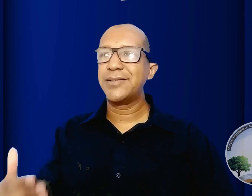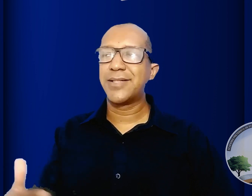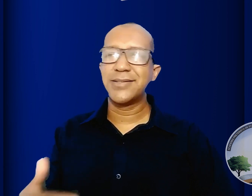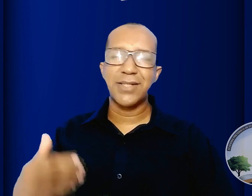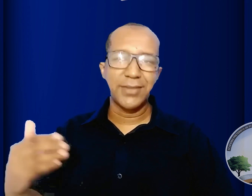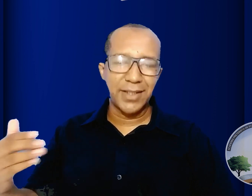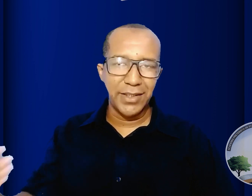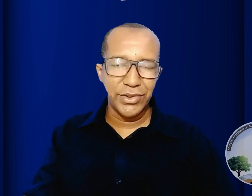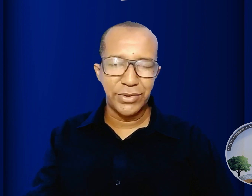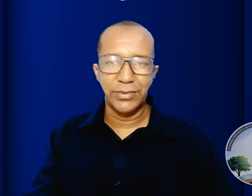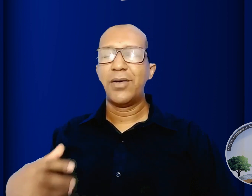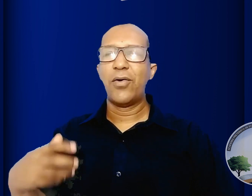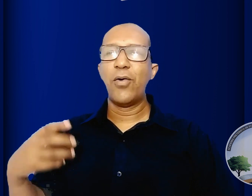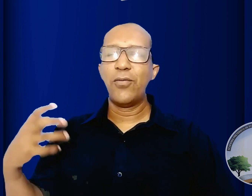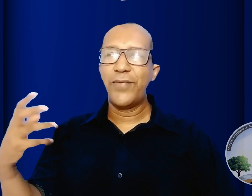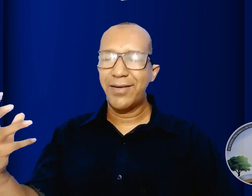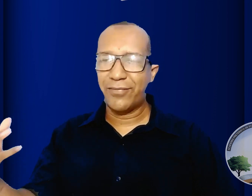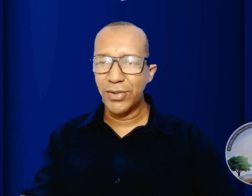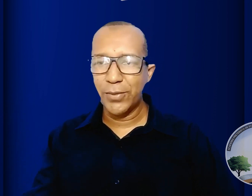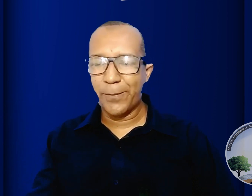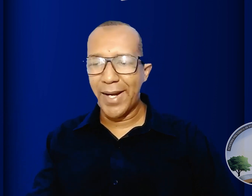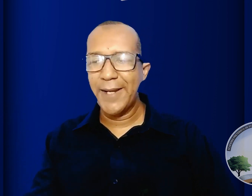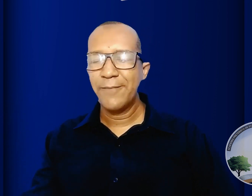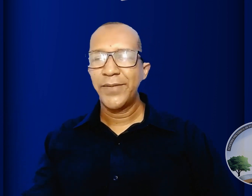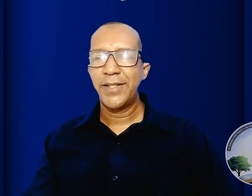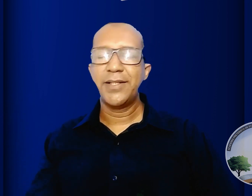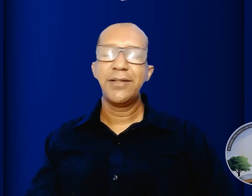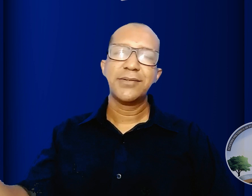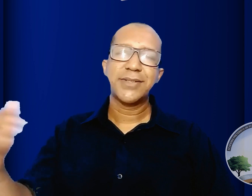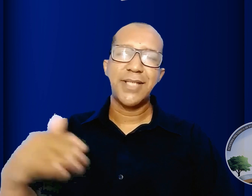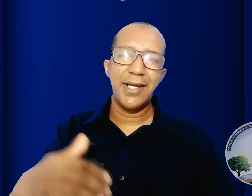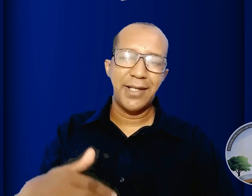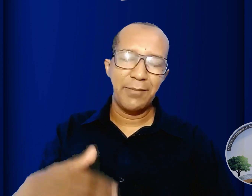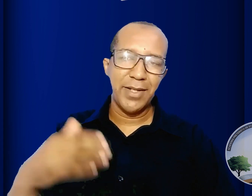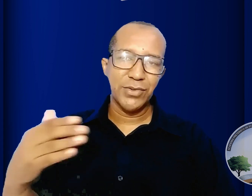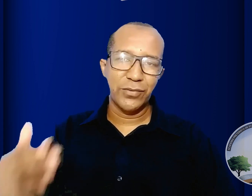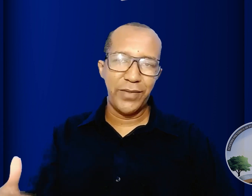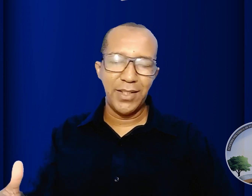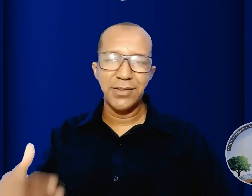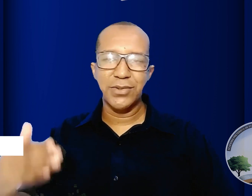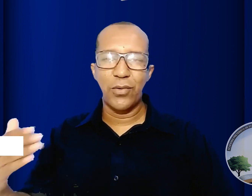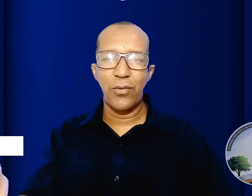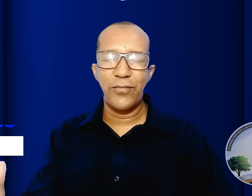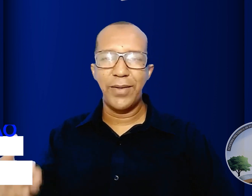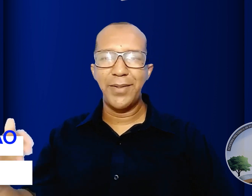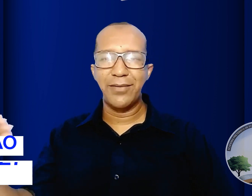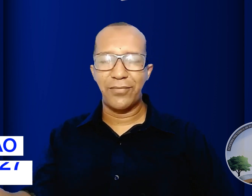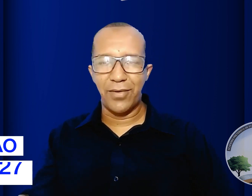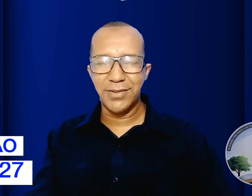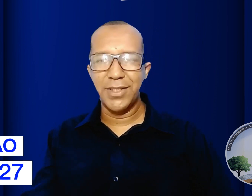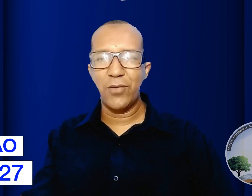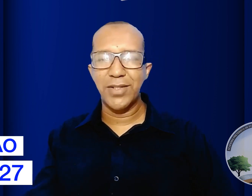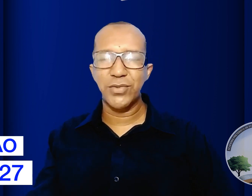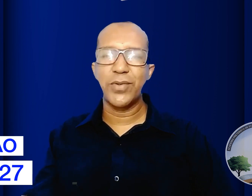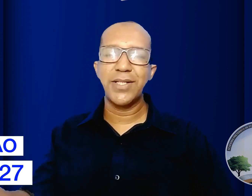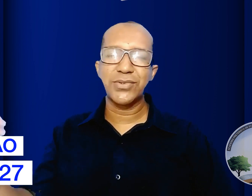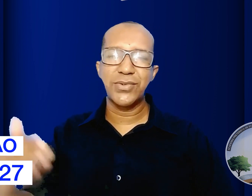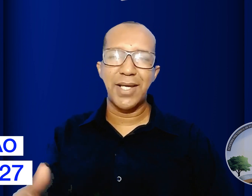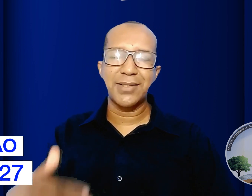que são de Cristo ouve a voz do Pai e segue as minhas ovelhas ouve a minha voz eu as conheço e elas